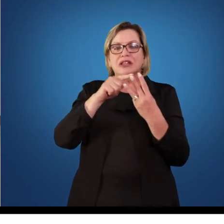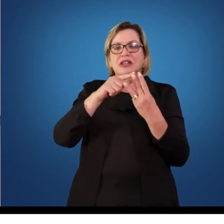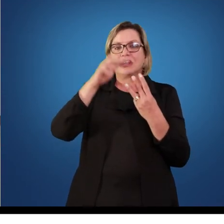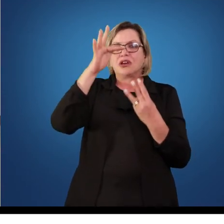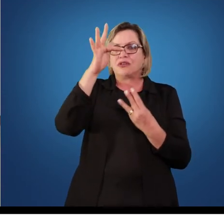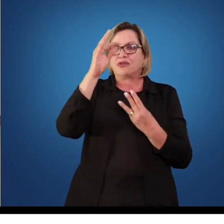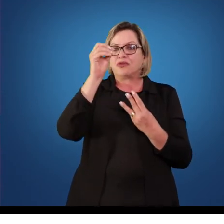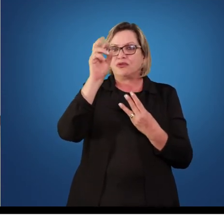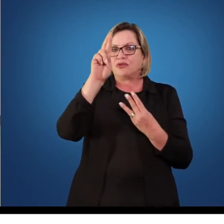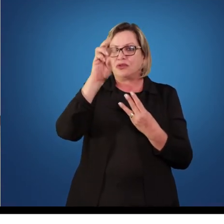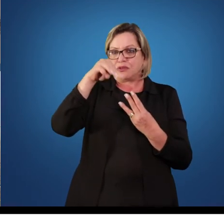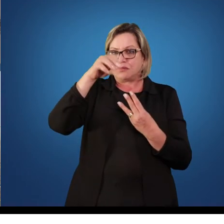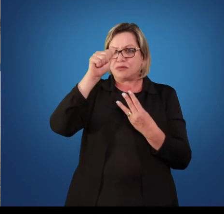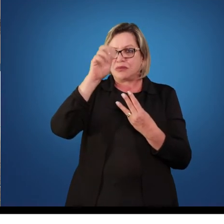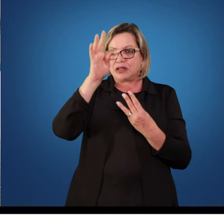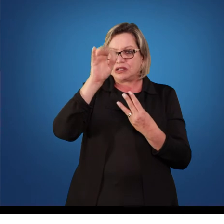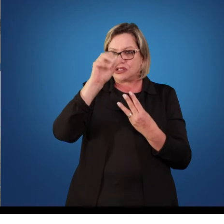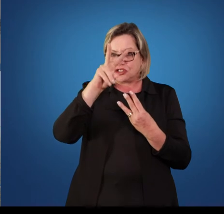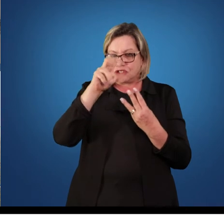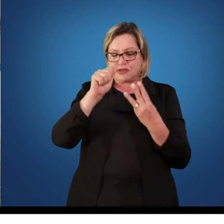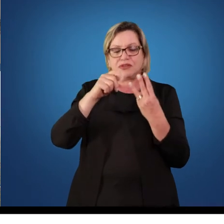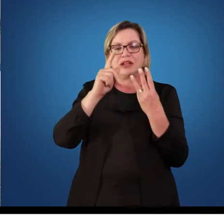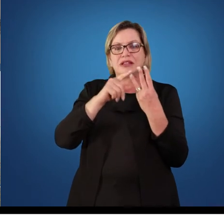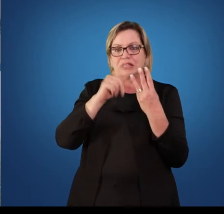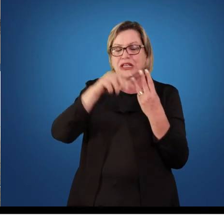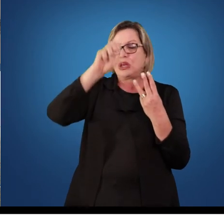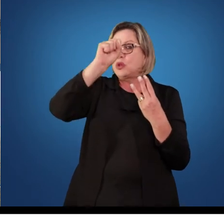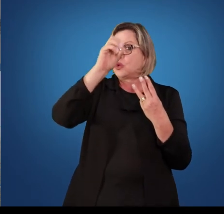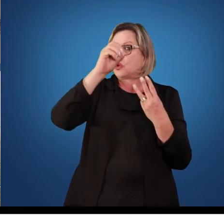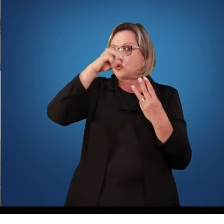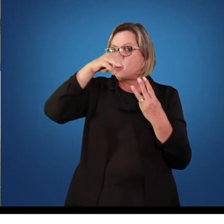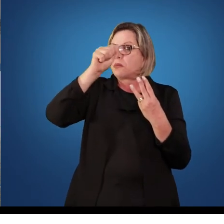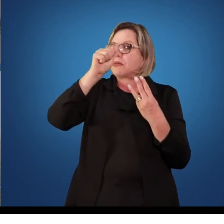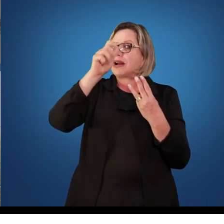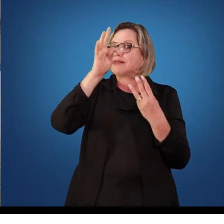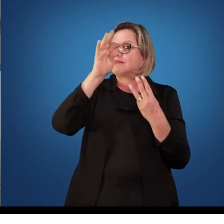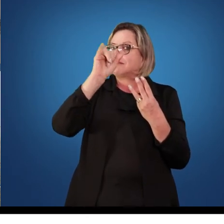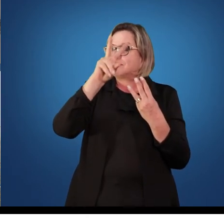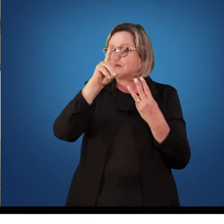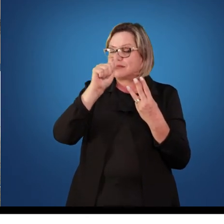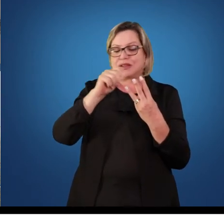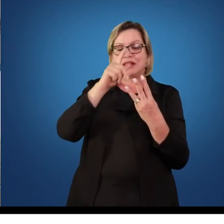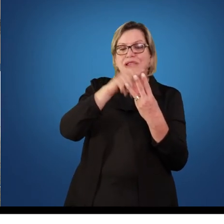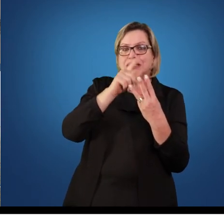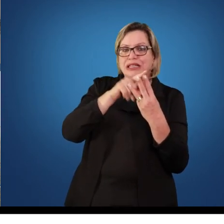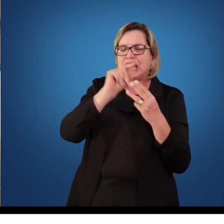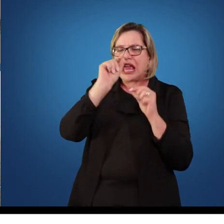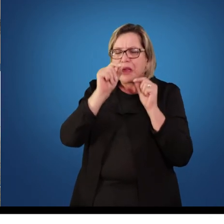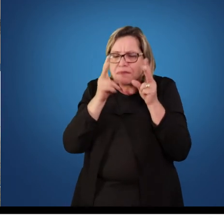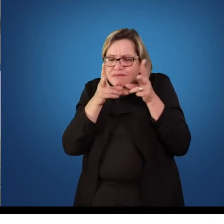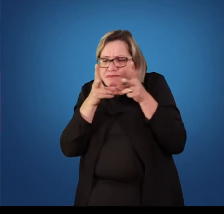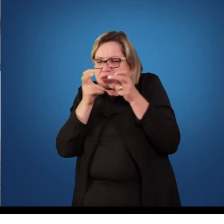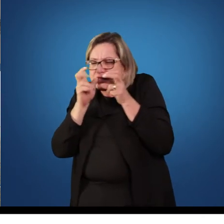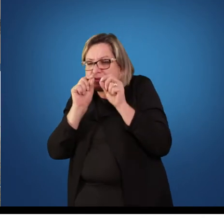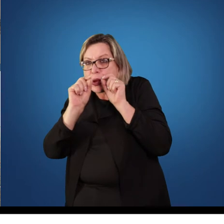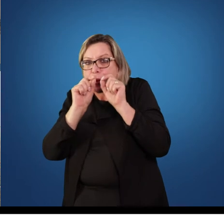somativa. A proposta da avaliação diagnóstica é identificar o que os alunos já aprenderam sobre um